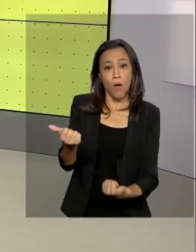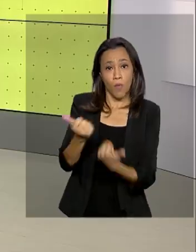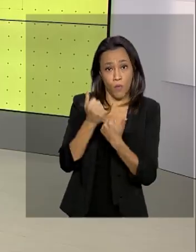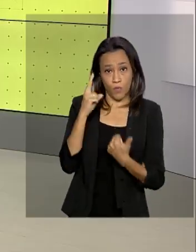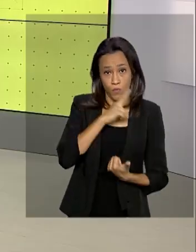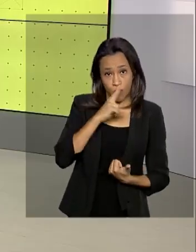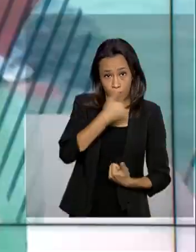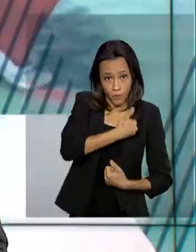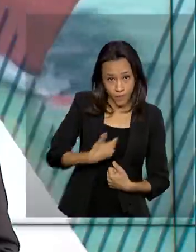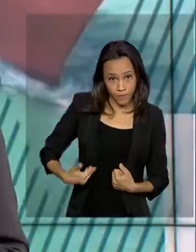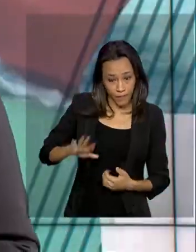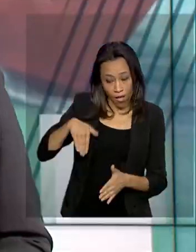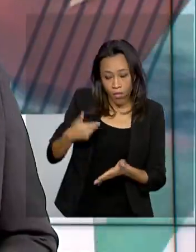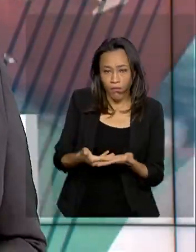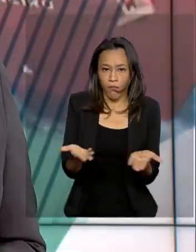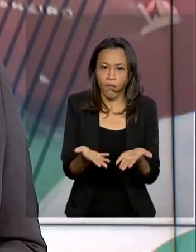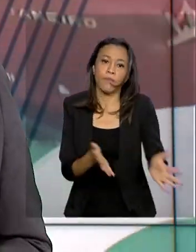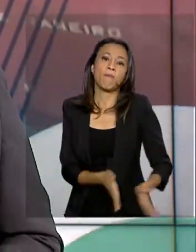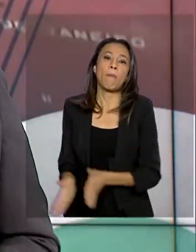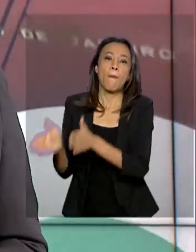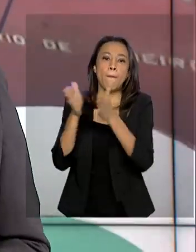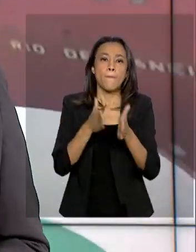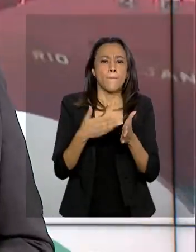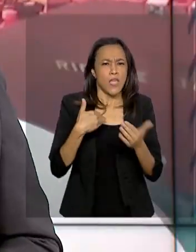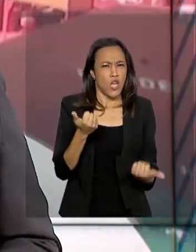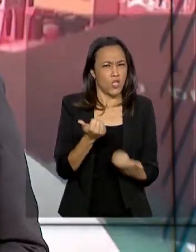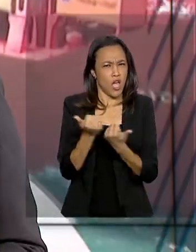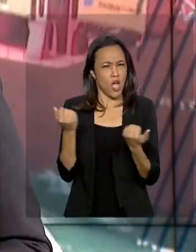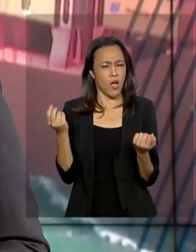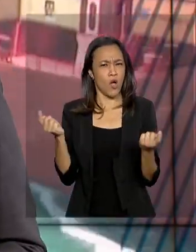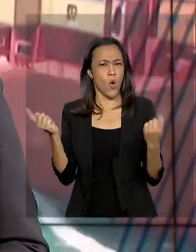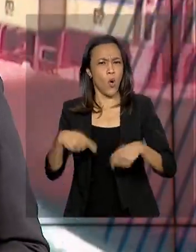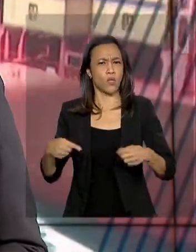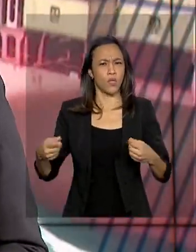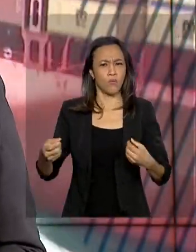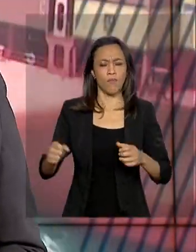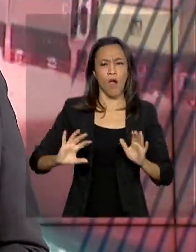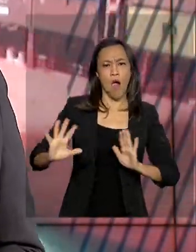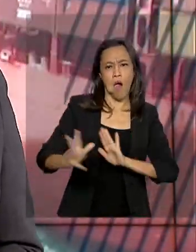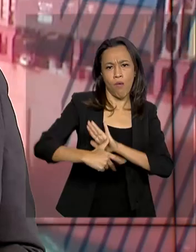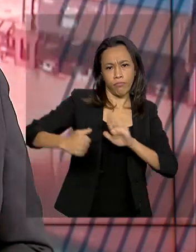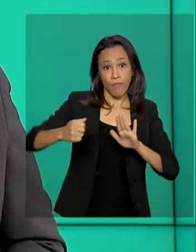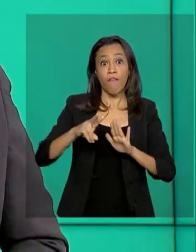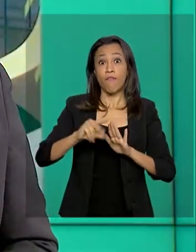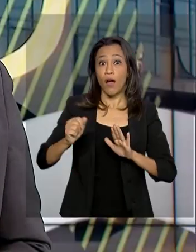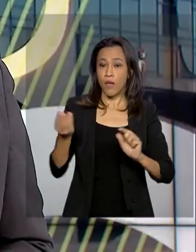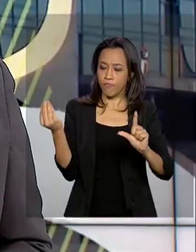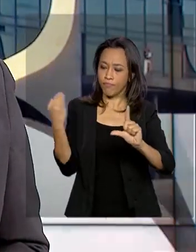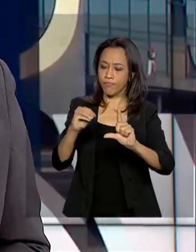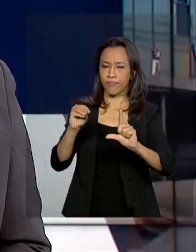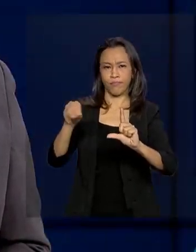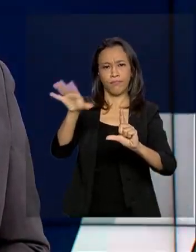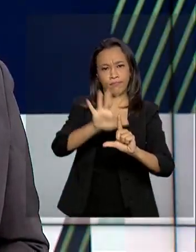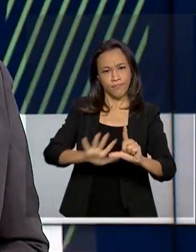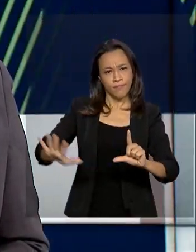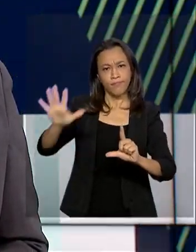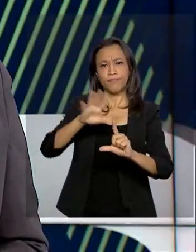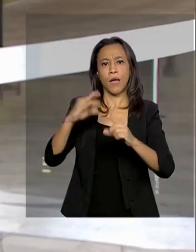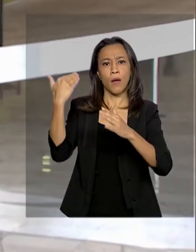até agora. E para ajudar no combate a fraudes, o Portal da Transparência vai divulgar a lista de beneficiários.